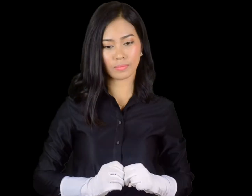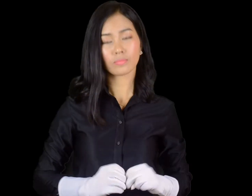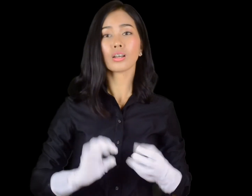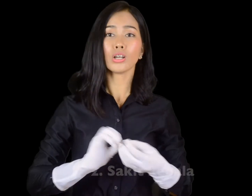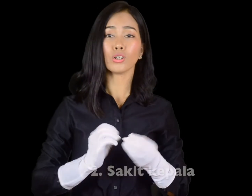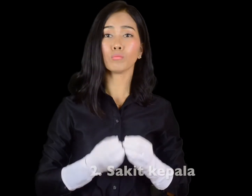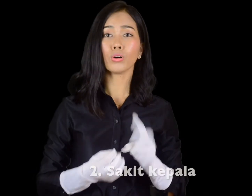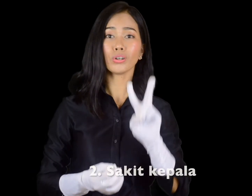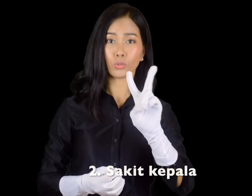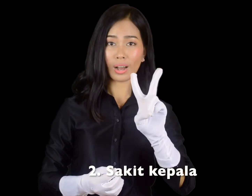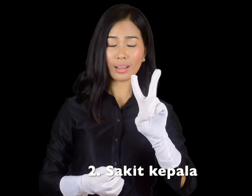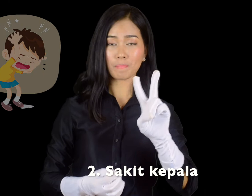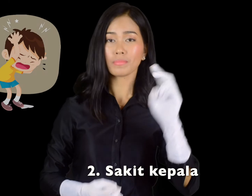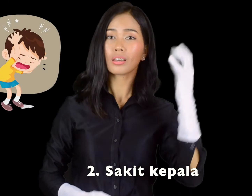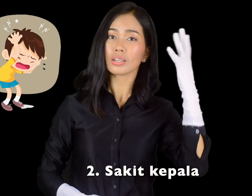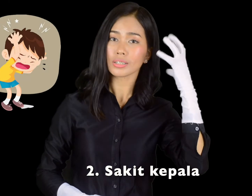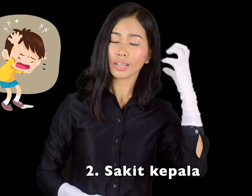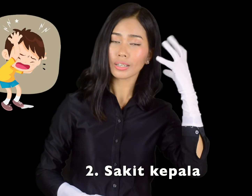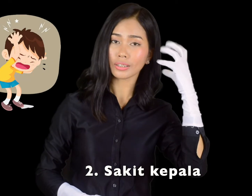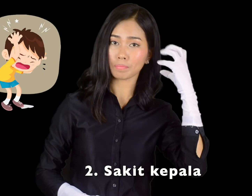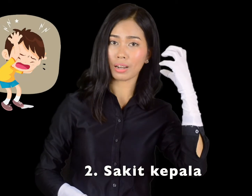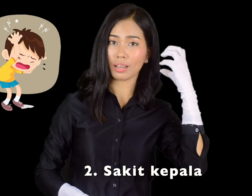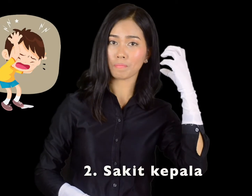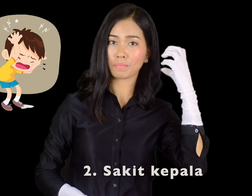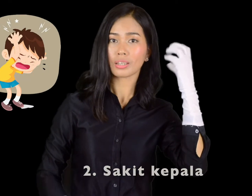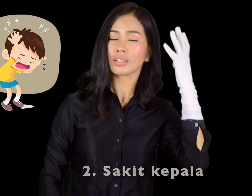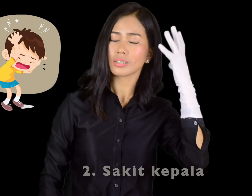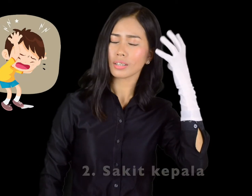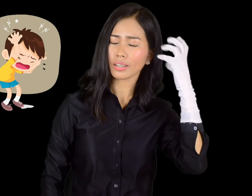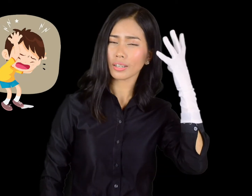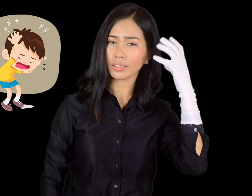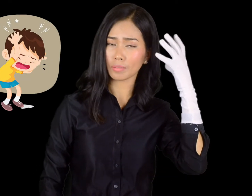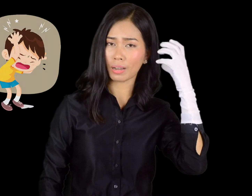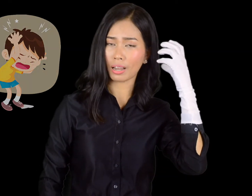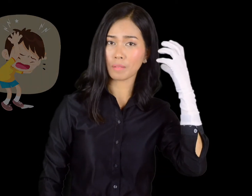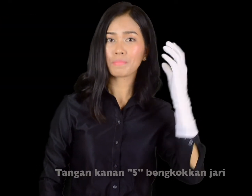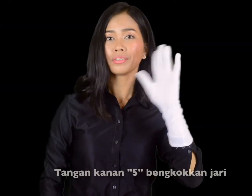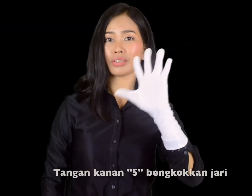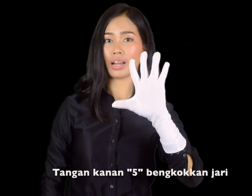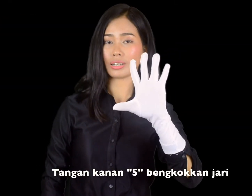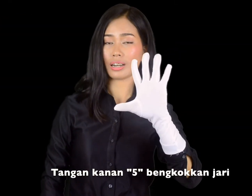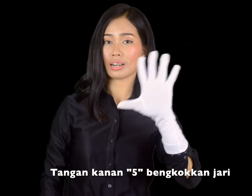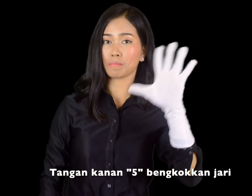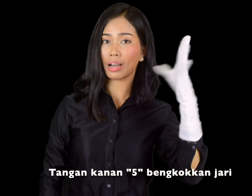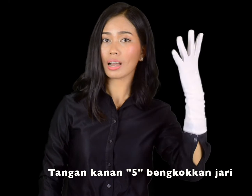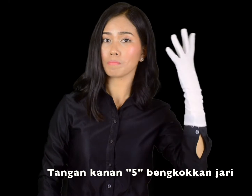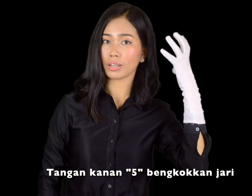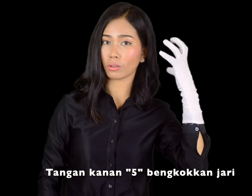Nomor 2, sakit kepala. Sakit kepala. Tangan kanan 5, bengkokkan